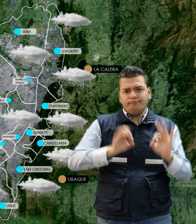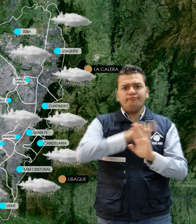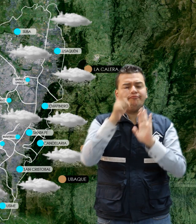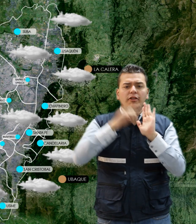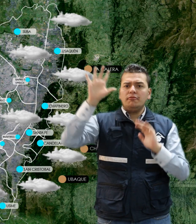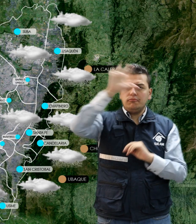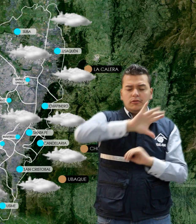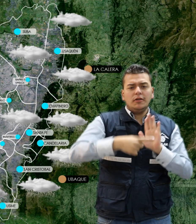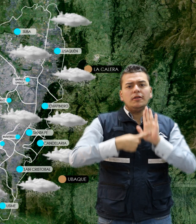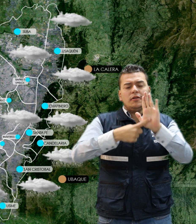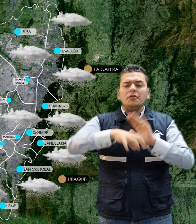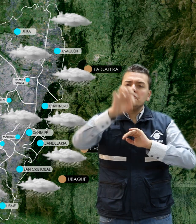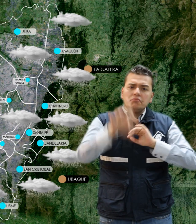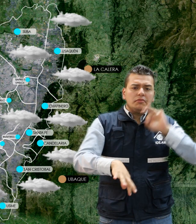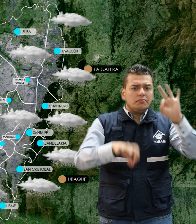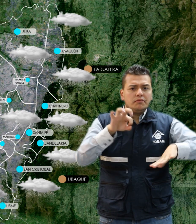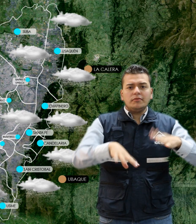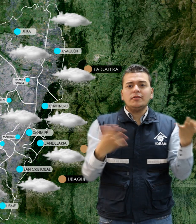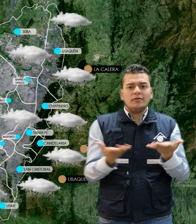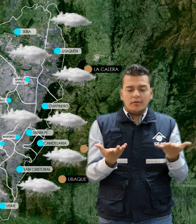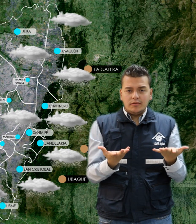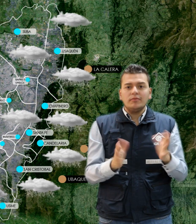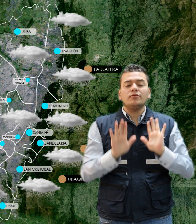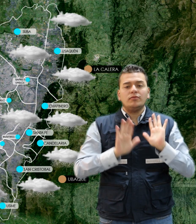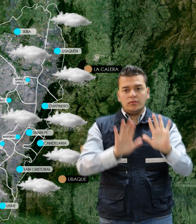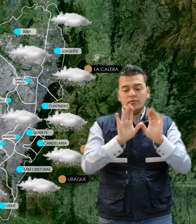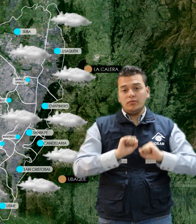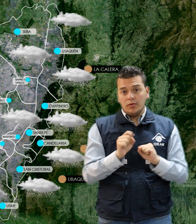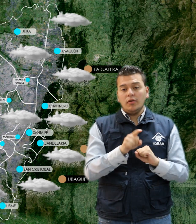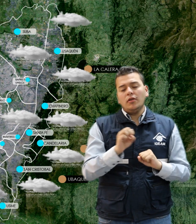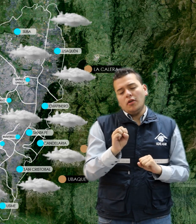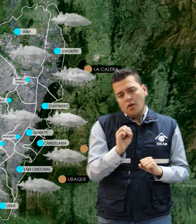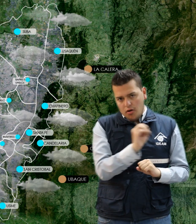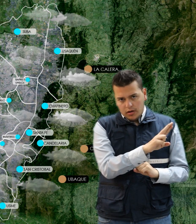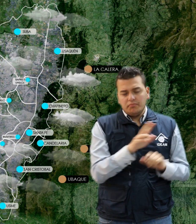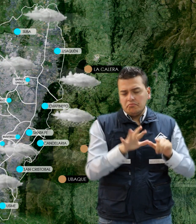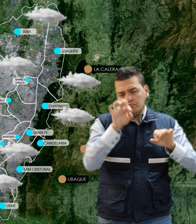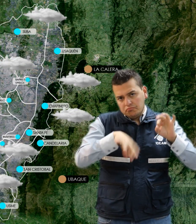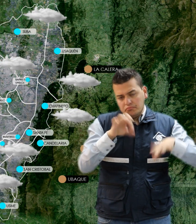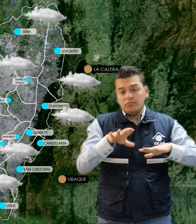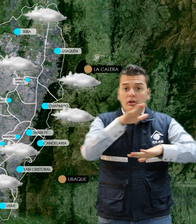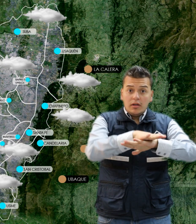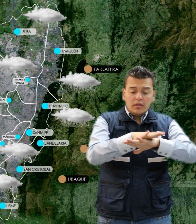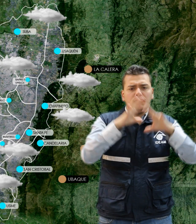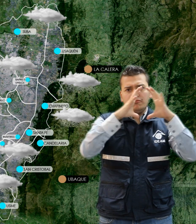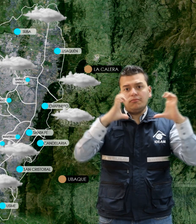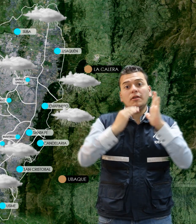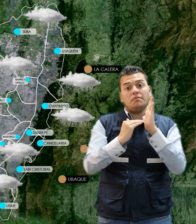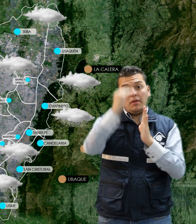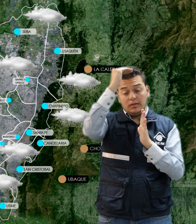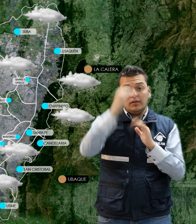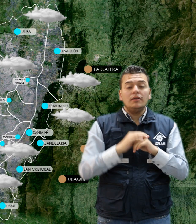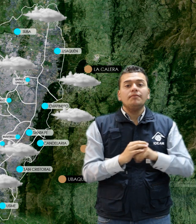Se presentarán algunas lloviznas en sectores del oriente de la ciudad. Para las horas de la tarde se espera se incremente la nubosidad y se